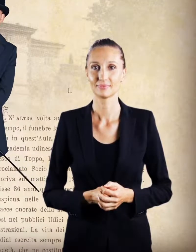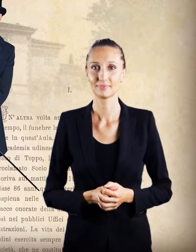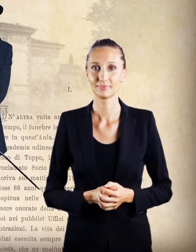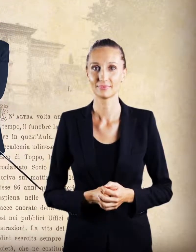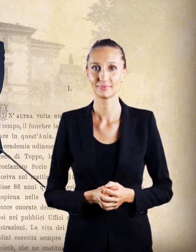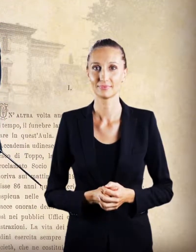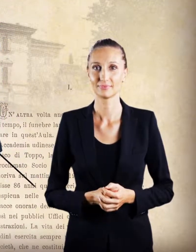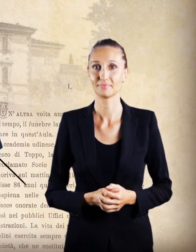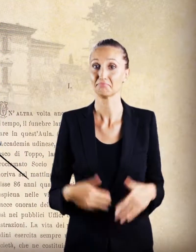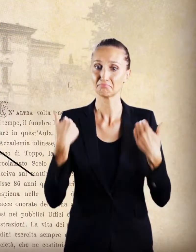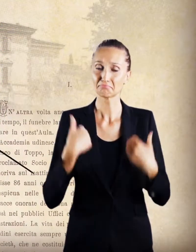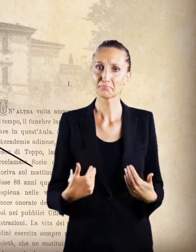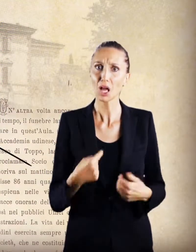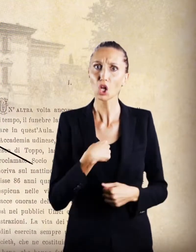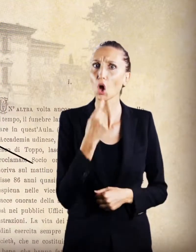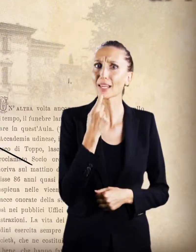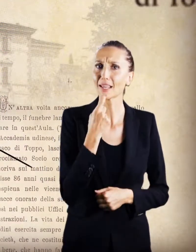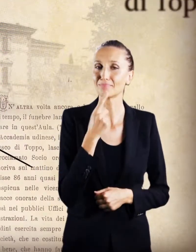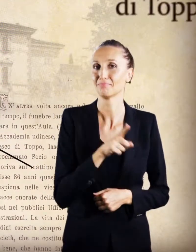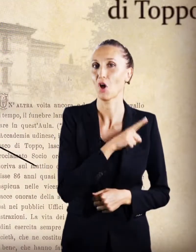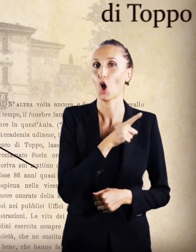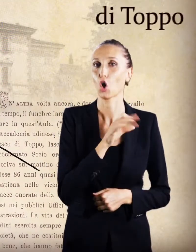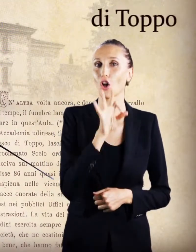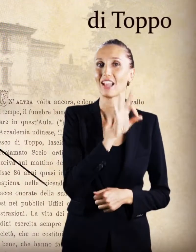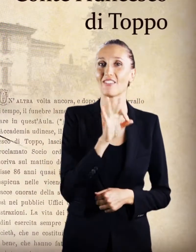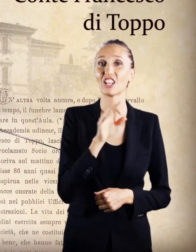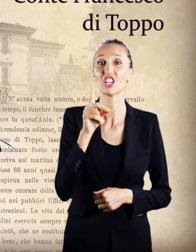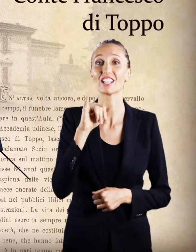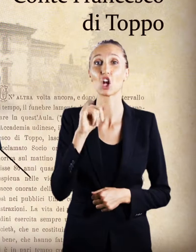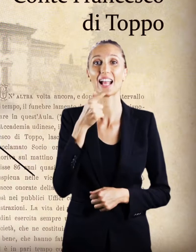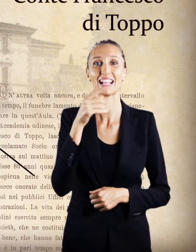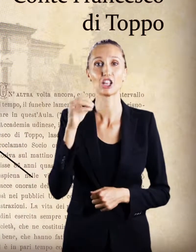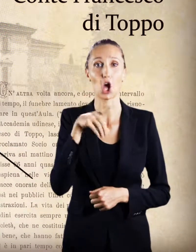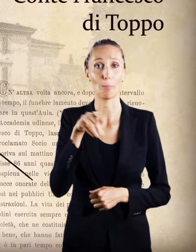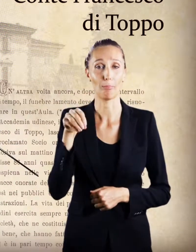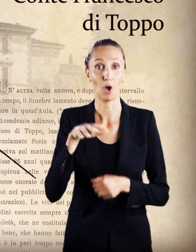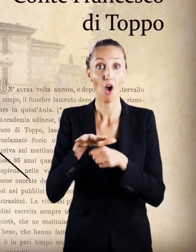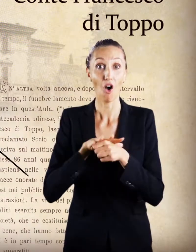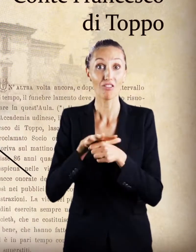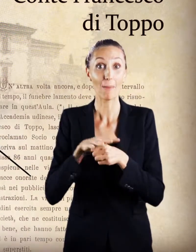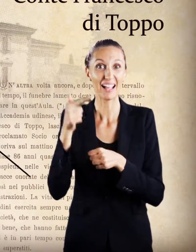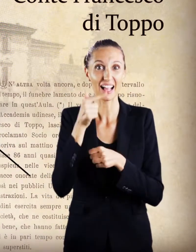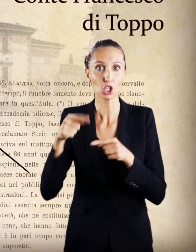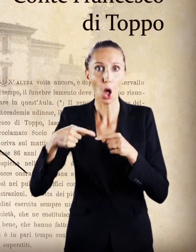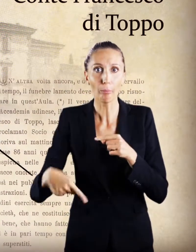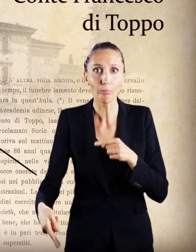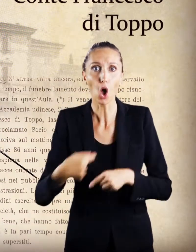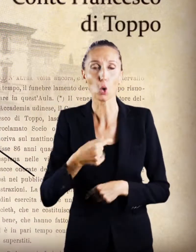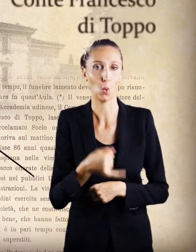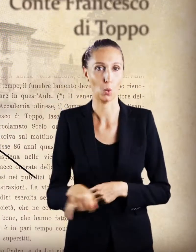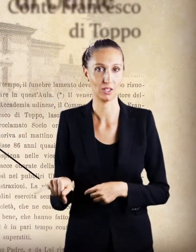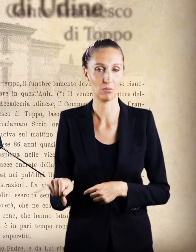Mi presento, sono il conte Francesco di Toppo, ultimo discendente della famiglia di Toppo. Fui